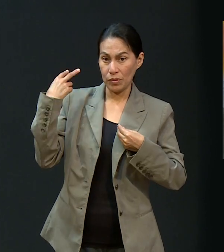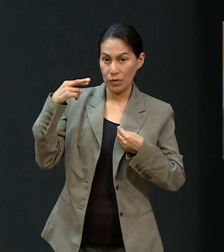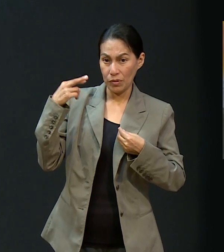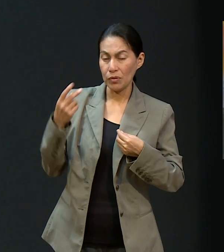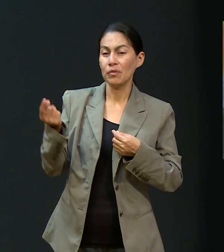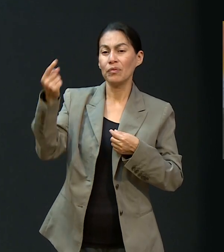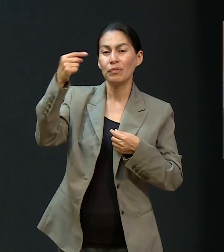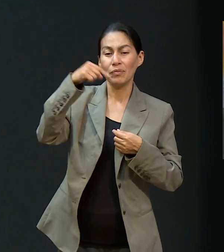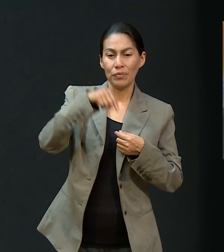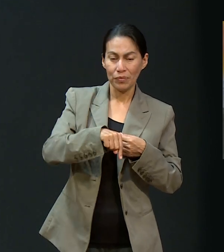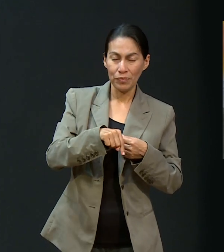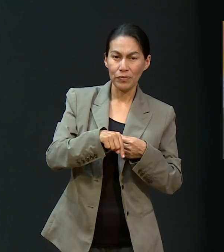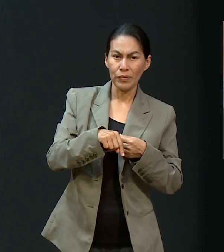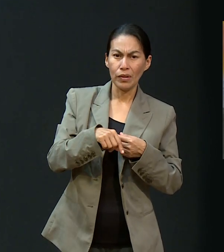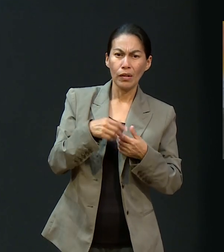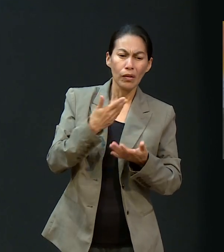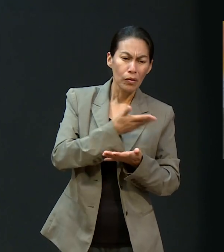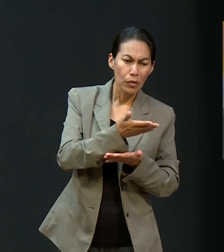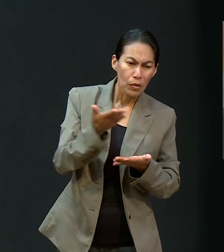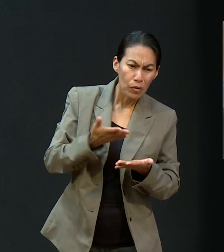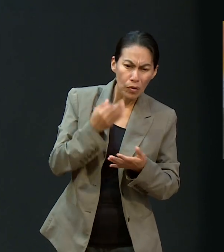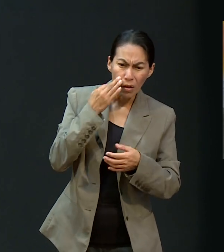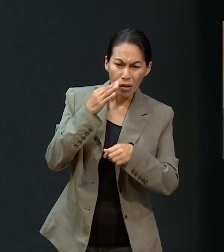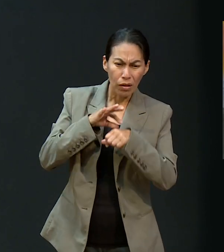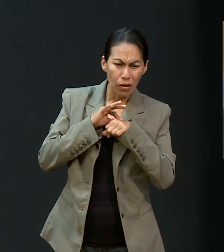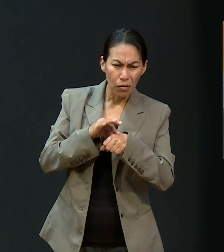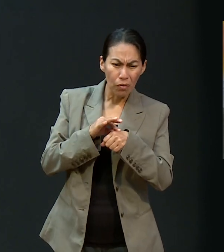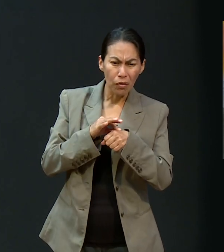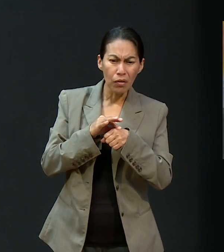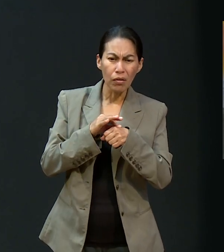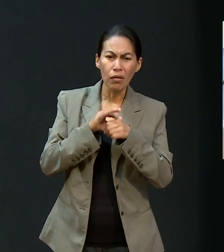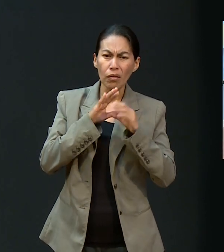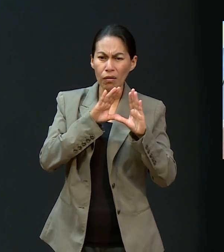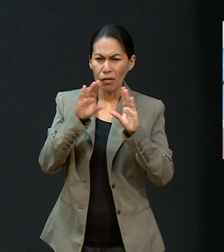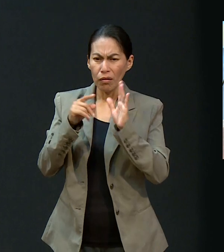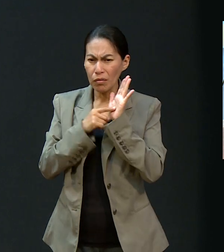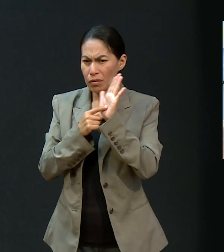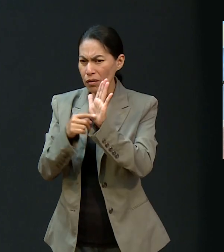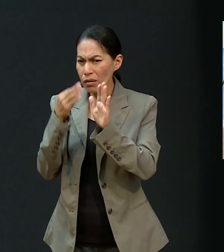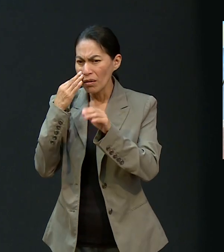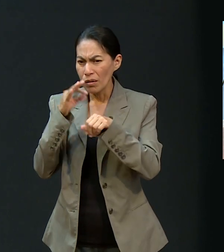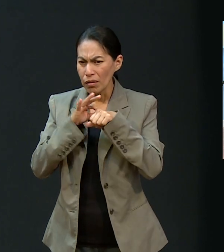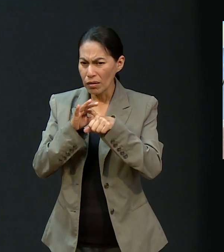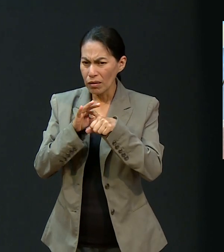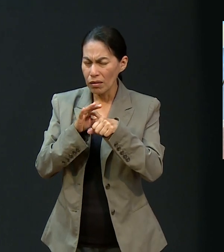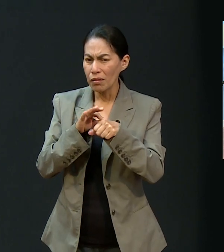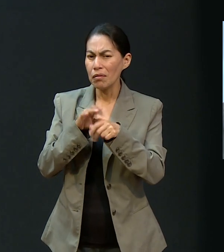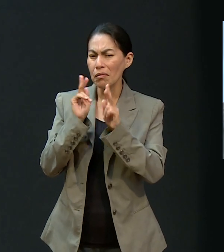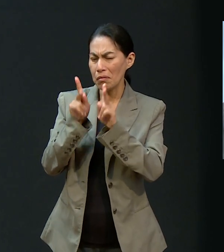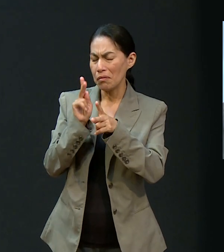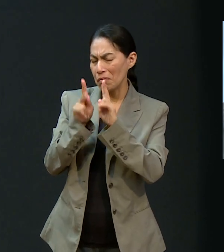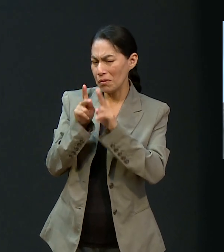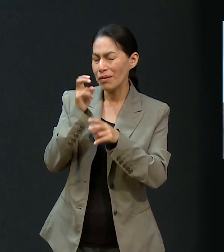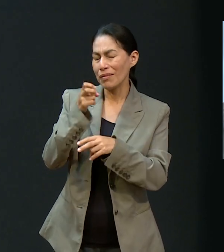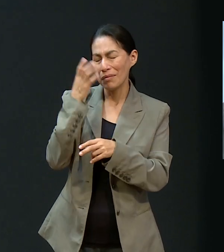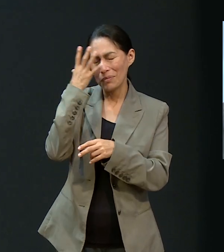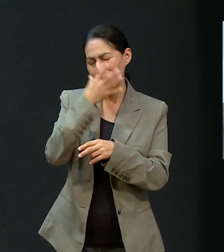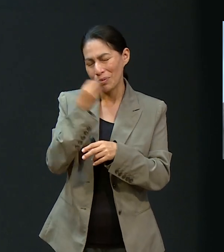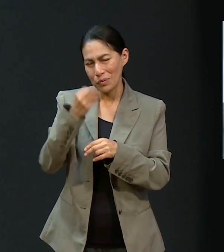gusto estar aquí y poder compartir con otros lo que Dios ha hecho en nuestra vida. Amén. Y cuéntenos, ¿cómo aprendieron ustedes